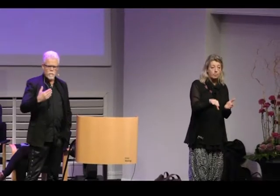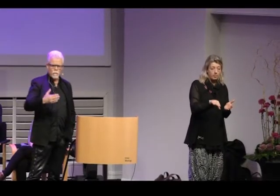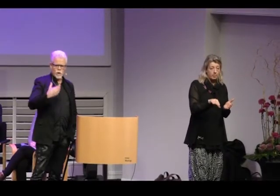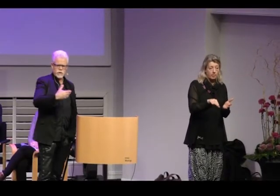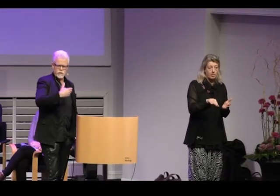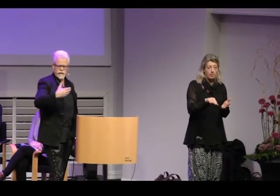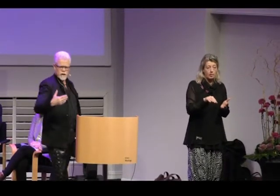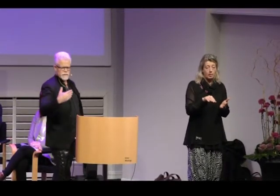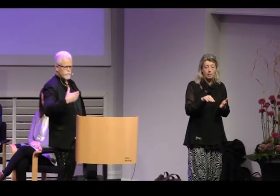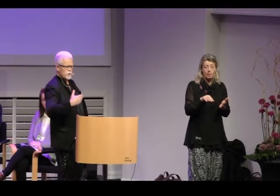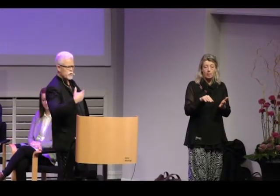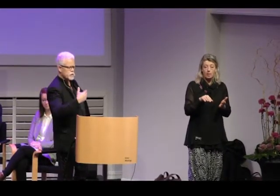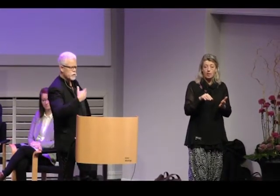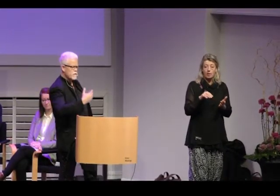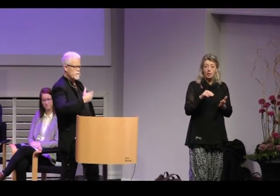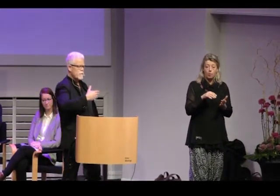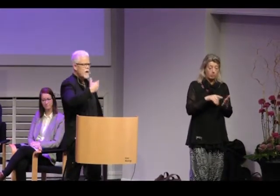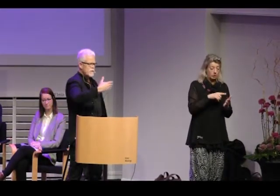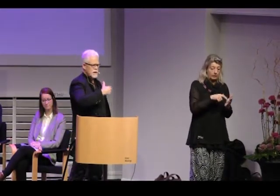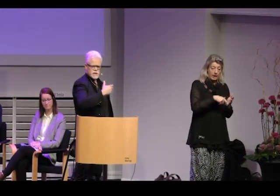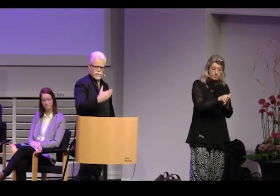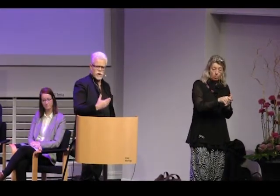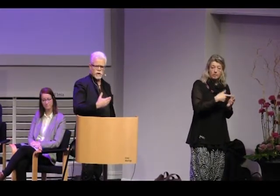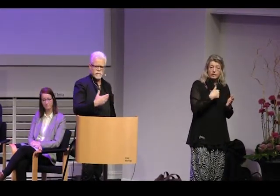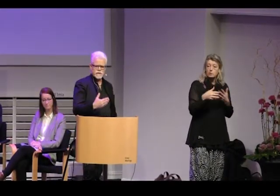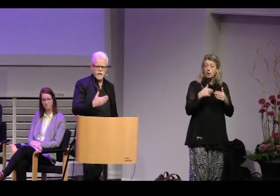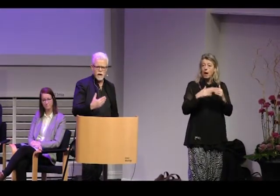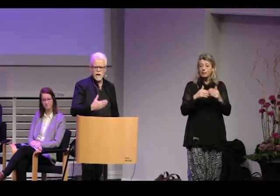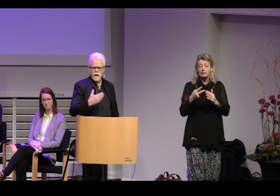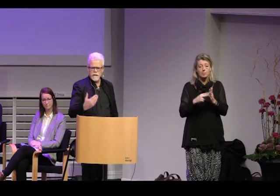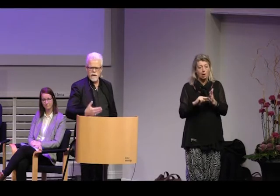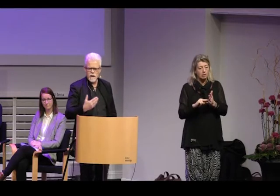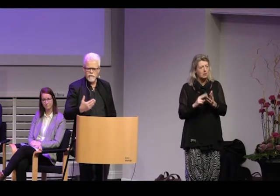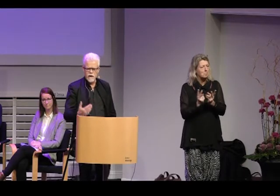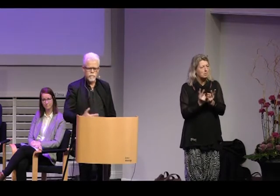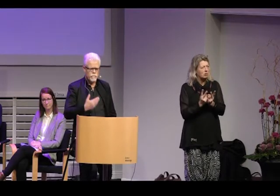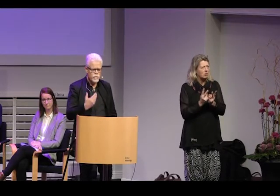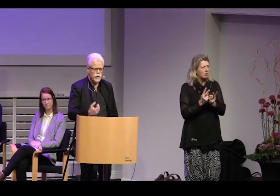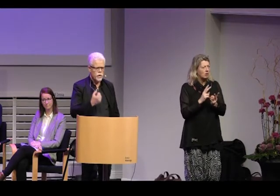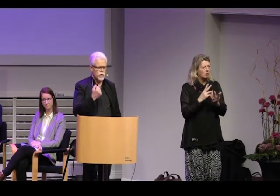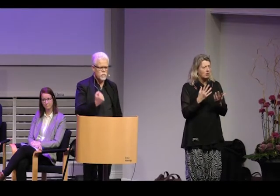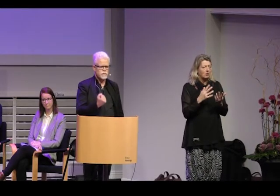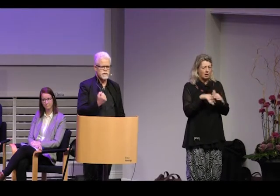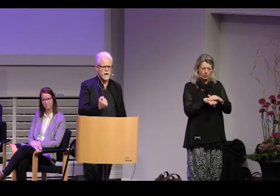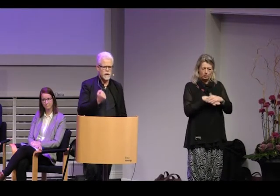på basis av deras rapporter så tar vi fram handlingsplaner det vill säga det hela vilar på en mycket osäker